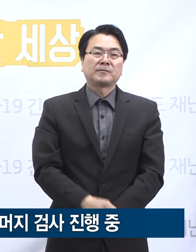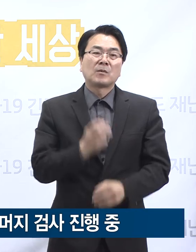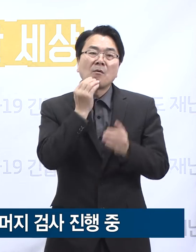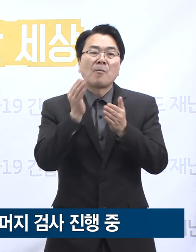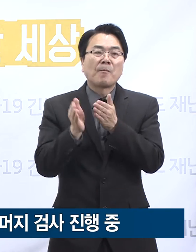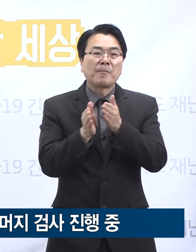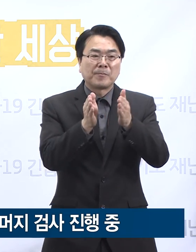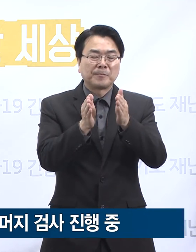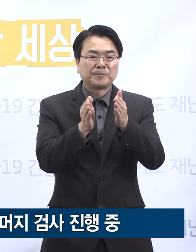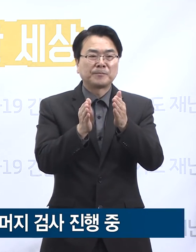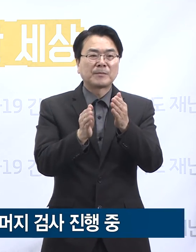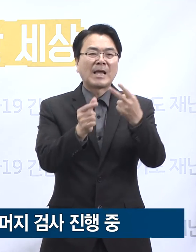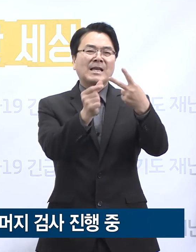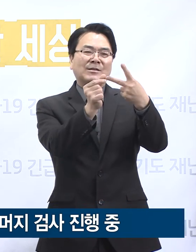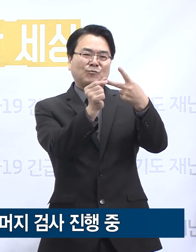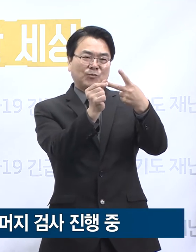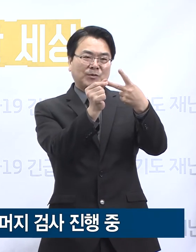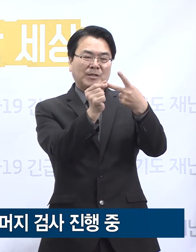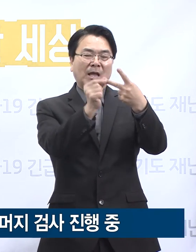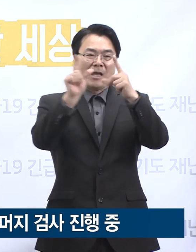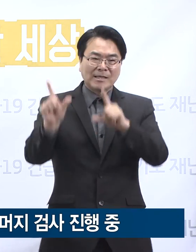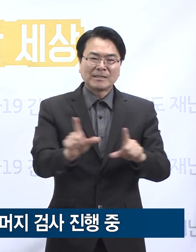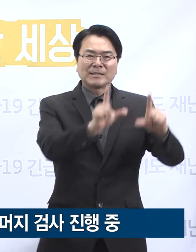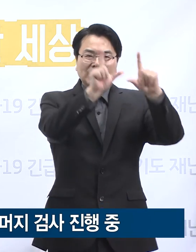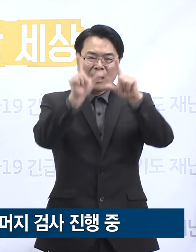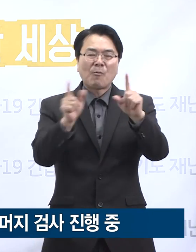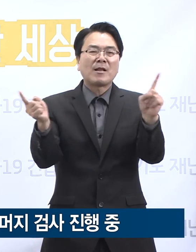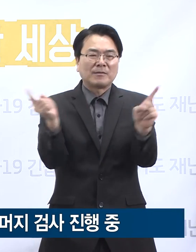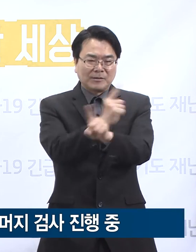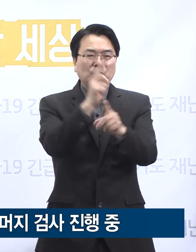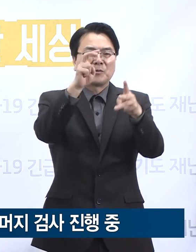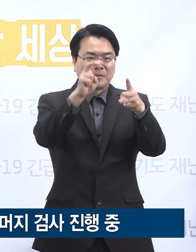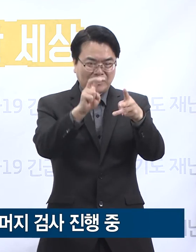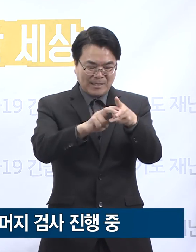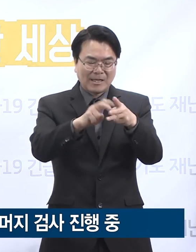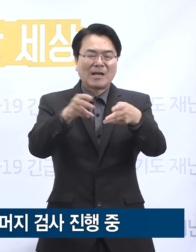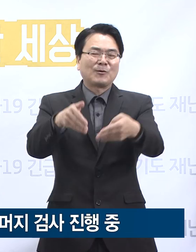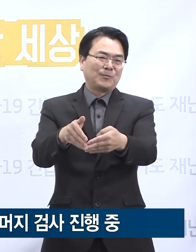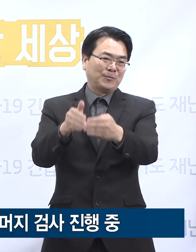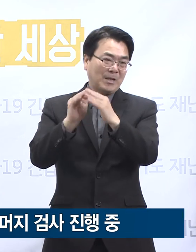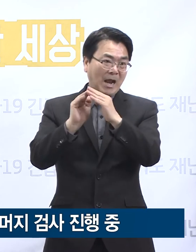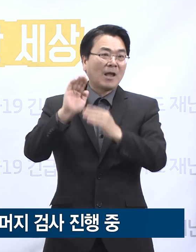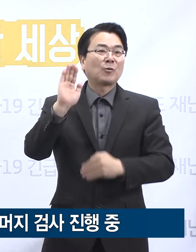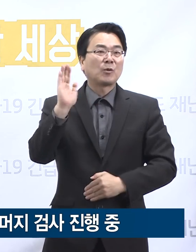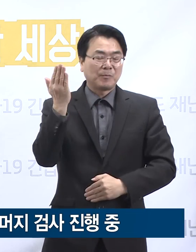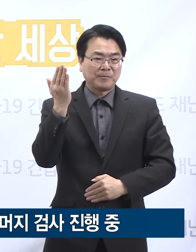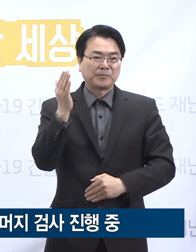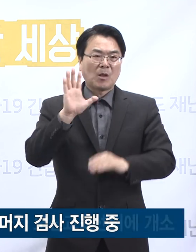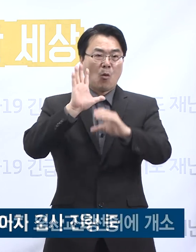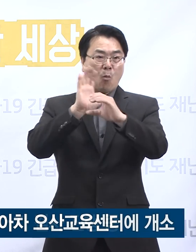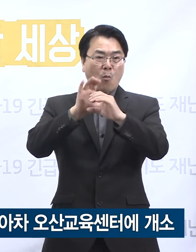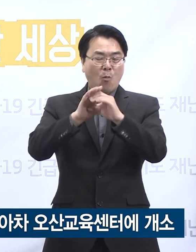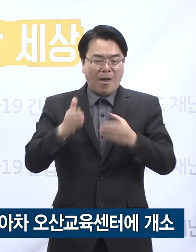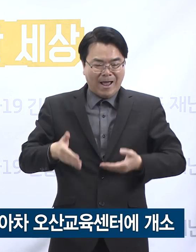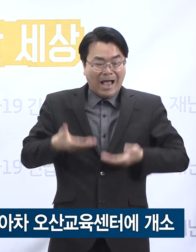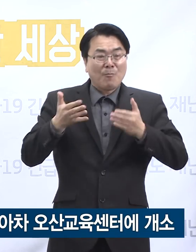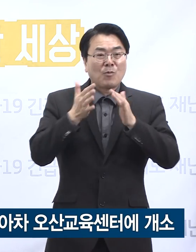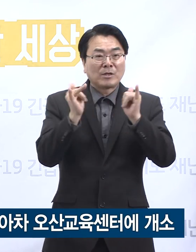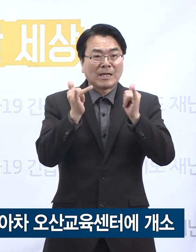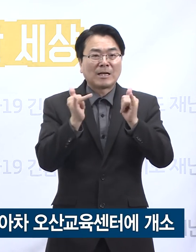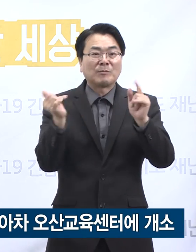경기도 제2호 생활치료센터가 4월 17일 개소합니다. 코로나19 경증 환자를 치료하고